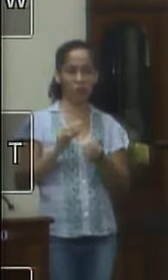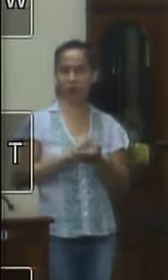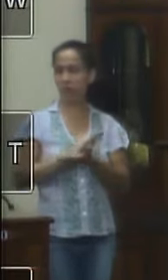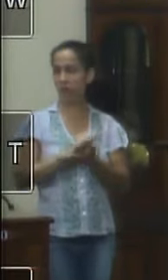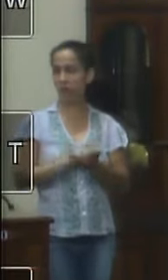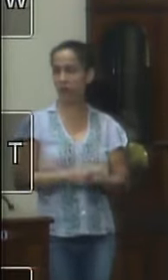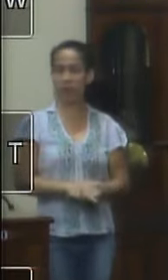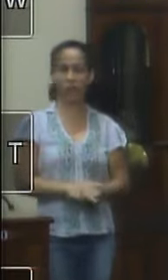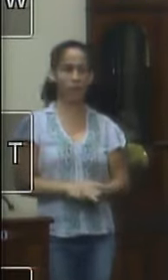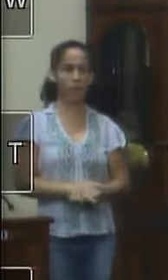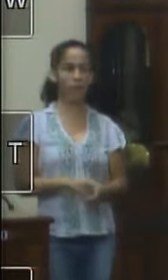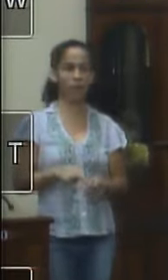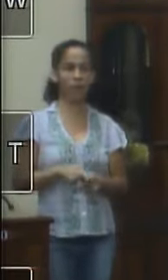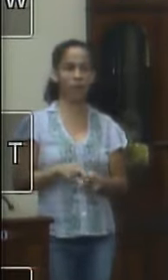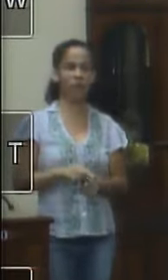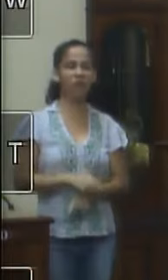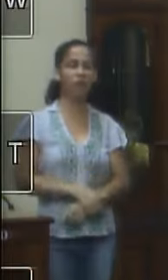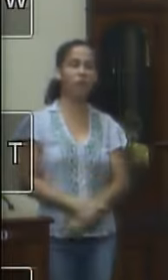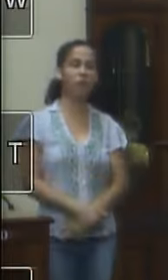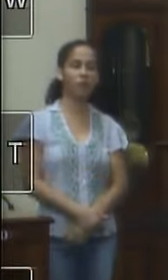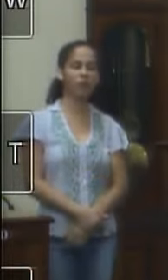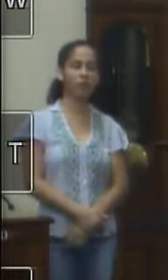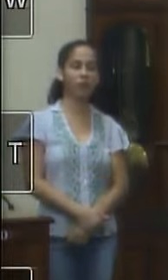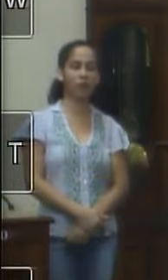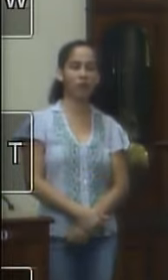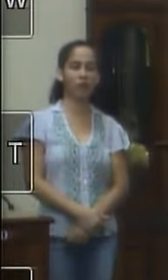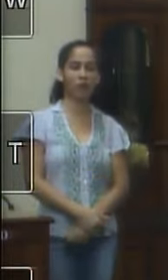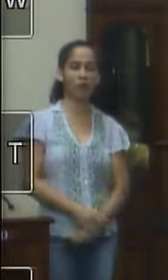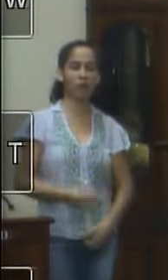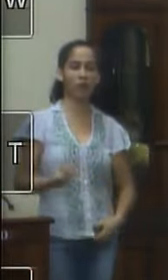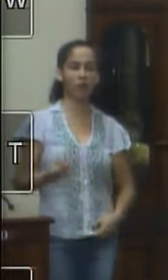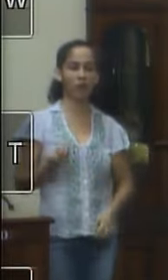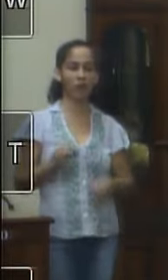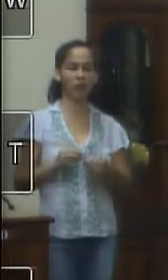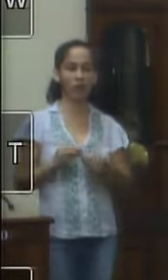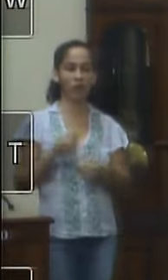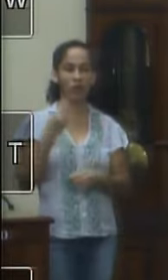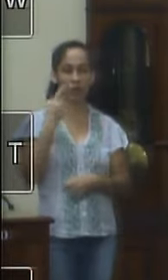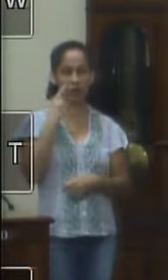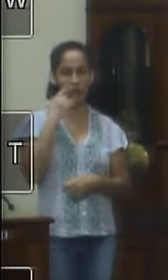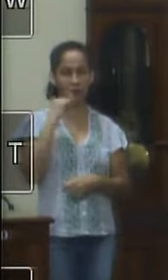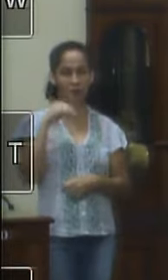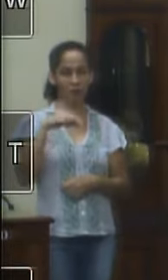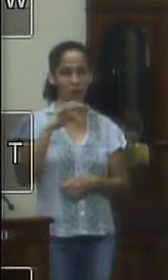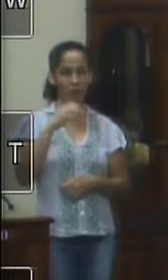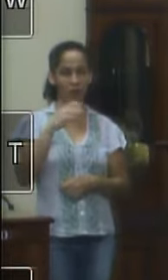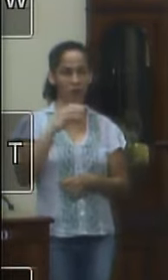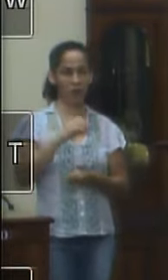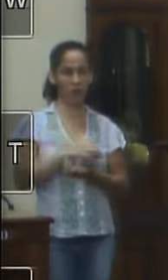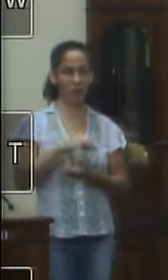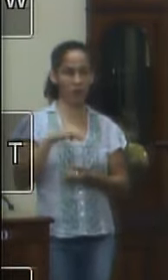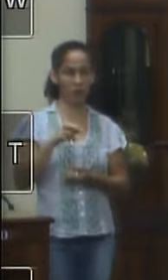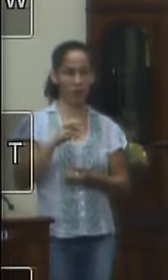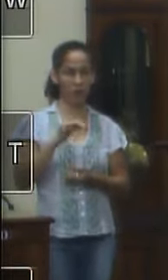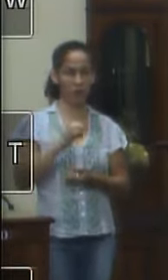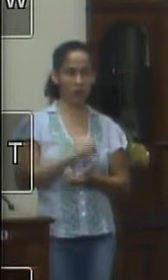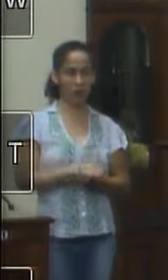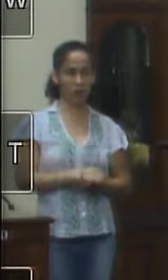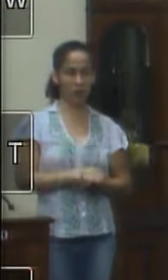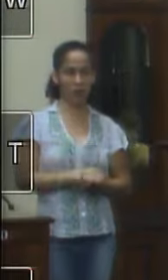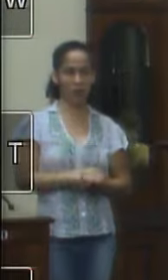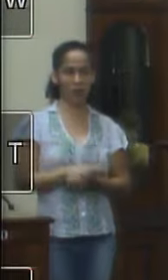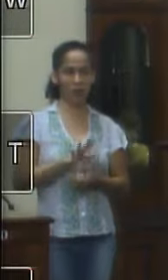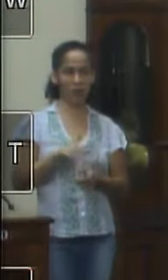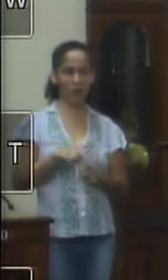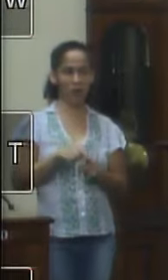e também não desmerecendo aí a intenção do vereador Marcelo mas